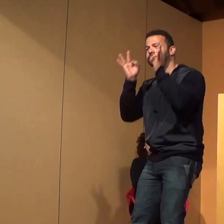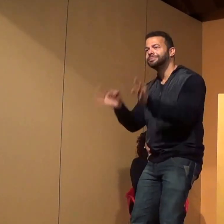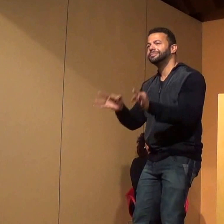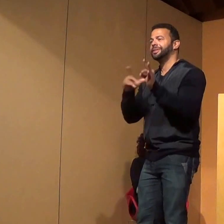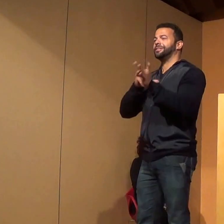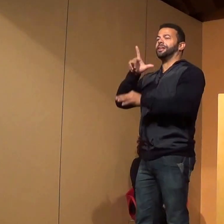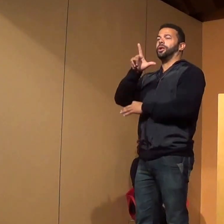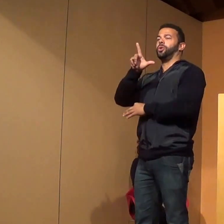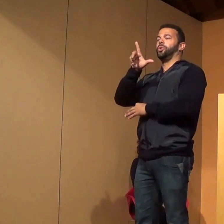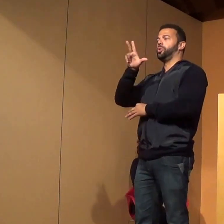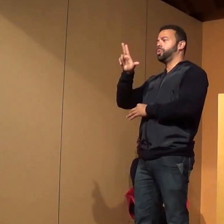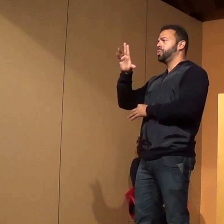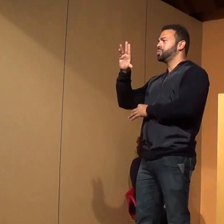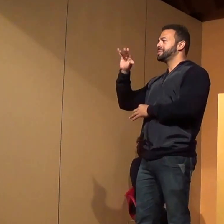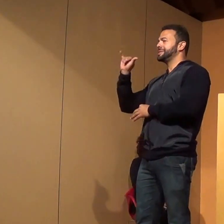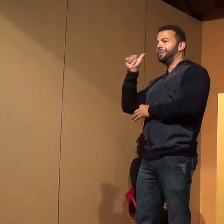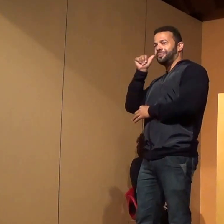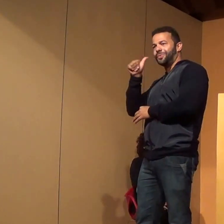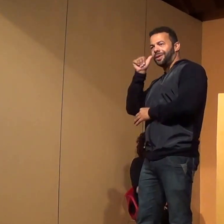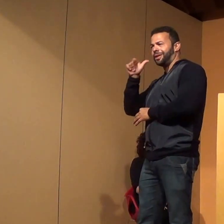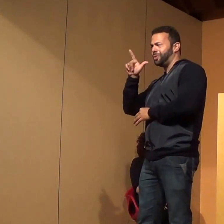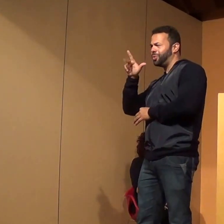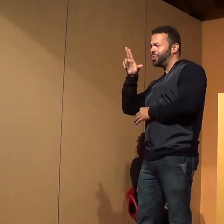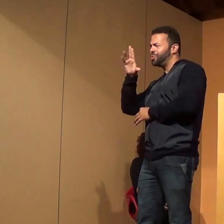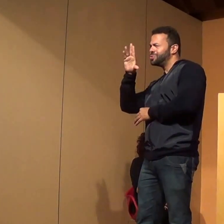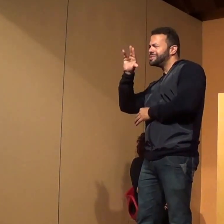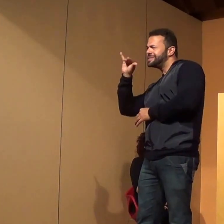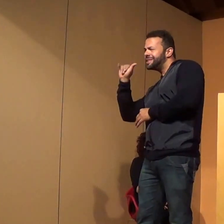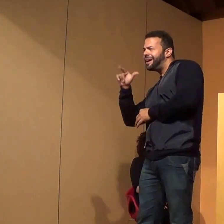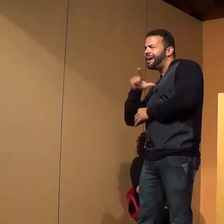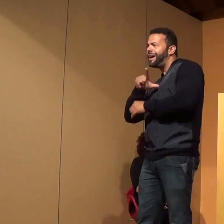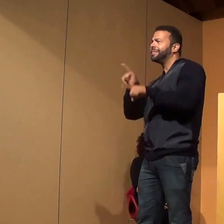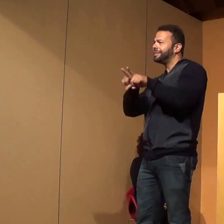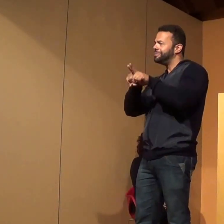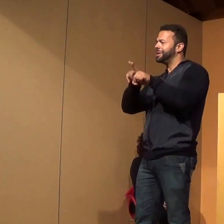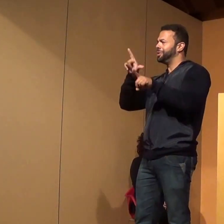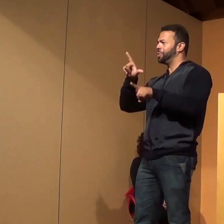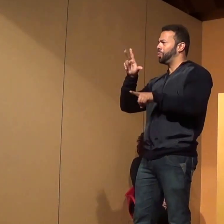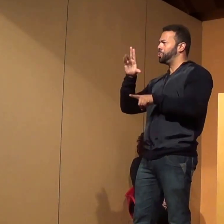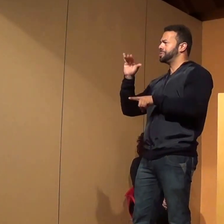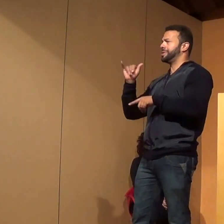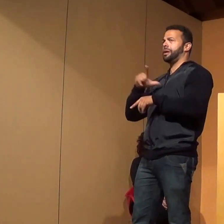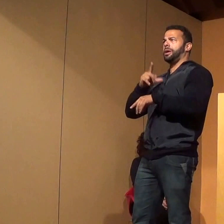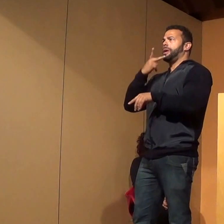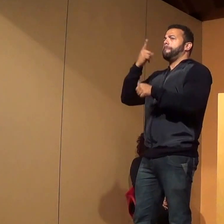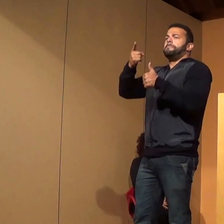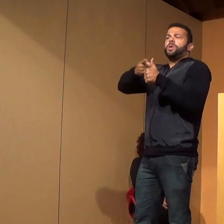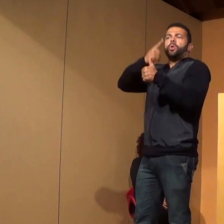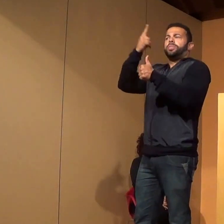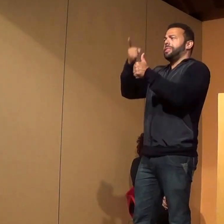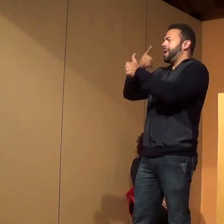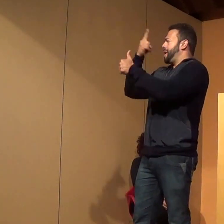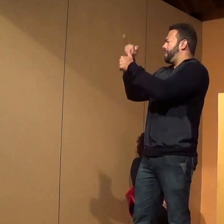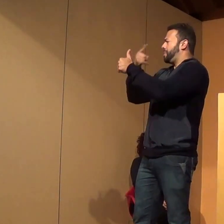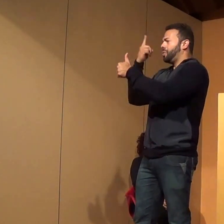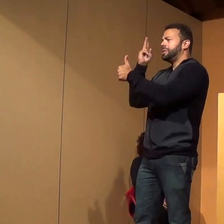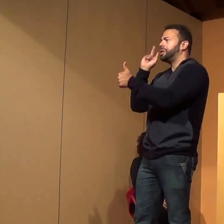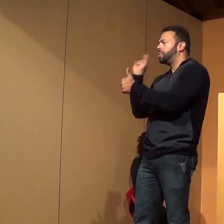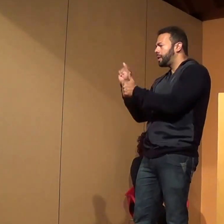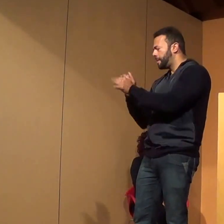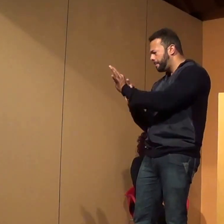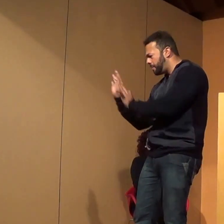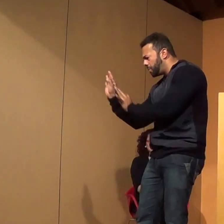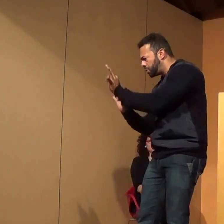Lúcia, né? Não sei se você tem mais outras pessoas, mas a Lúcia como pioneira na junção desse